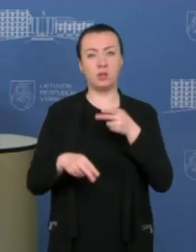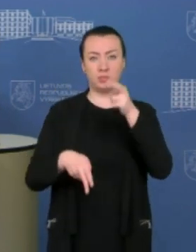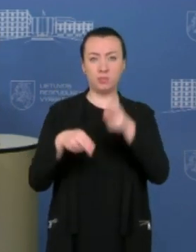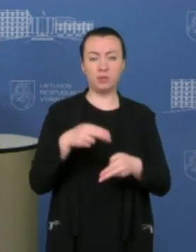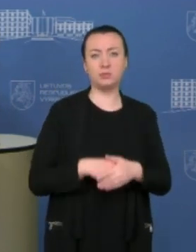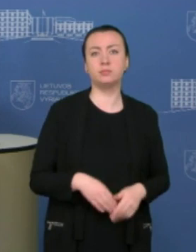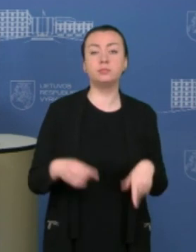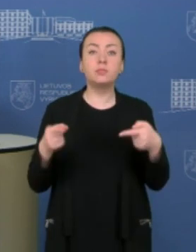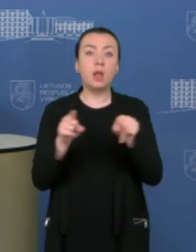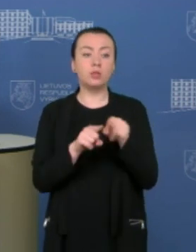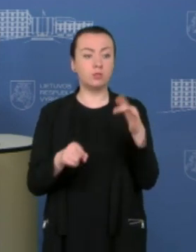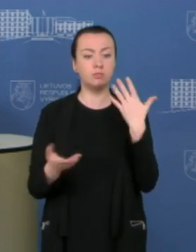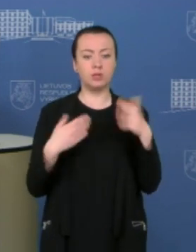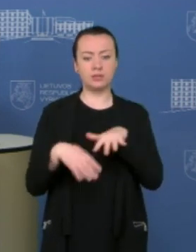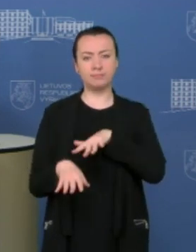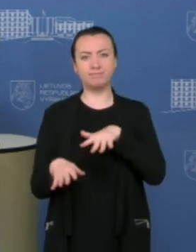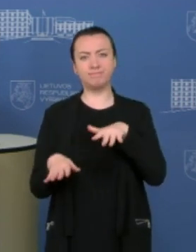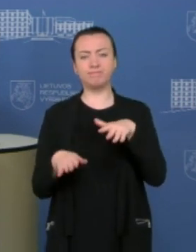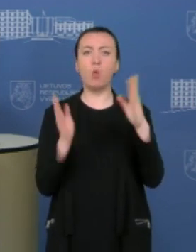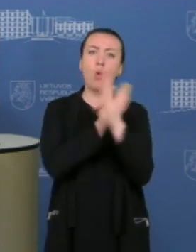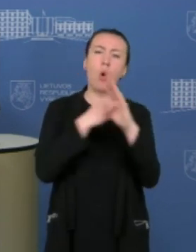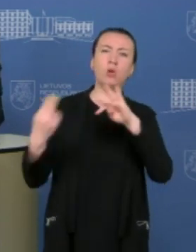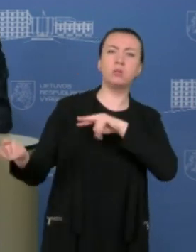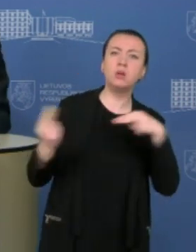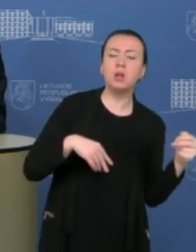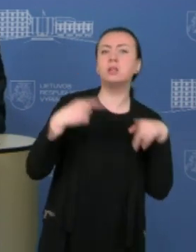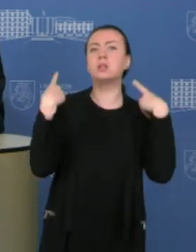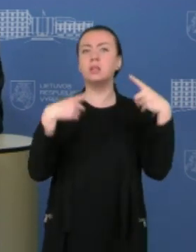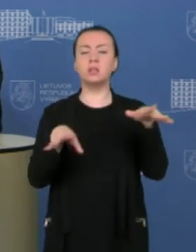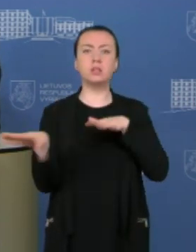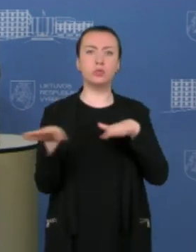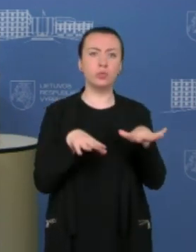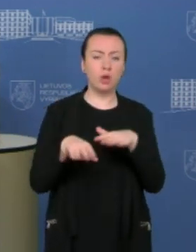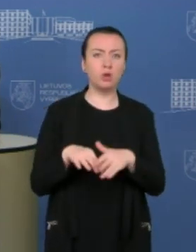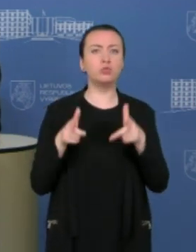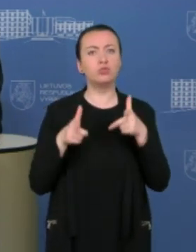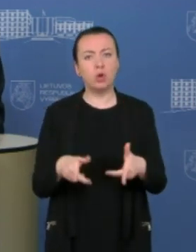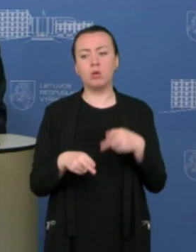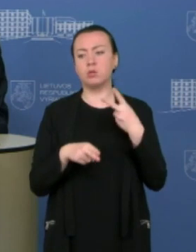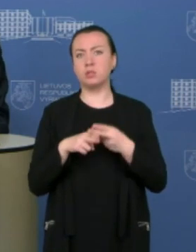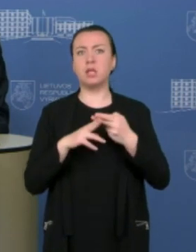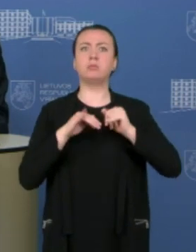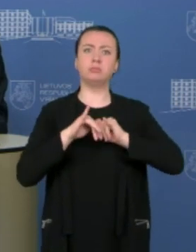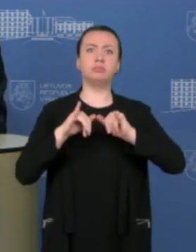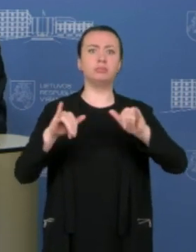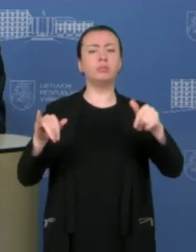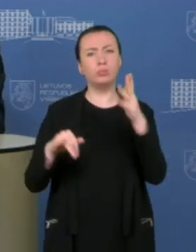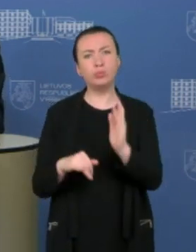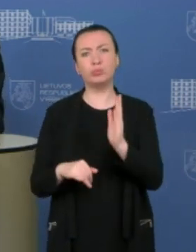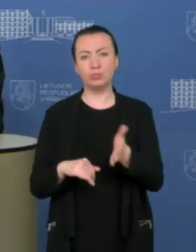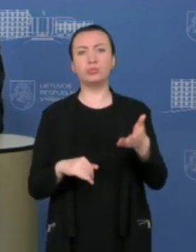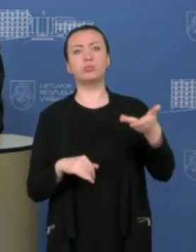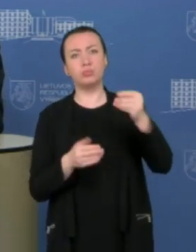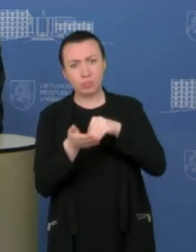panašu pagal klimato kaitą ir kitus požymius, kad tokios ekstremalios situacijos, tokios